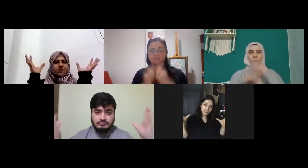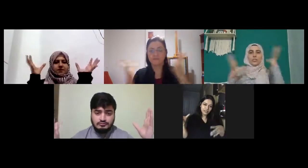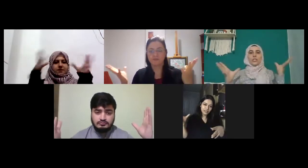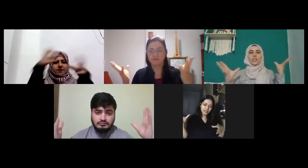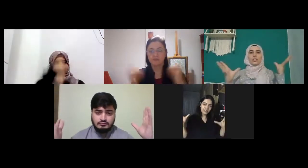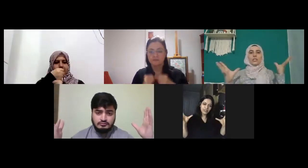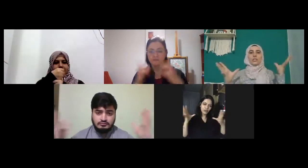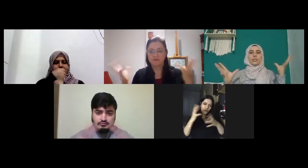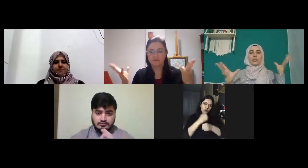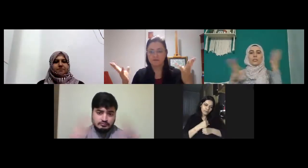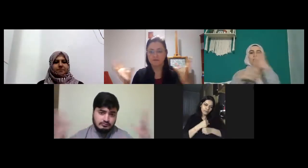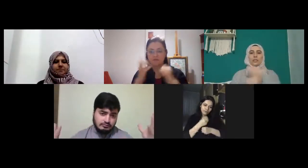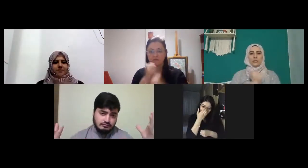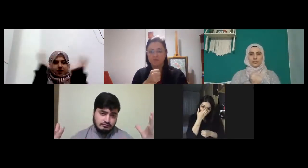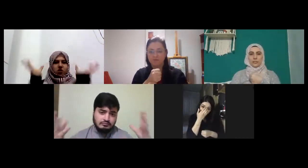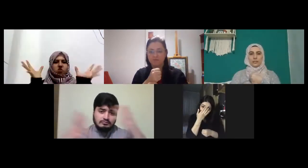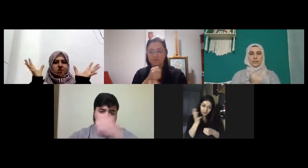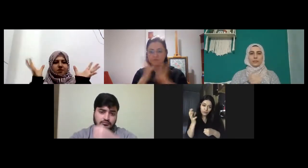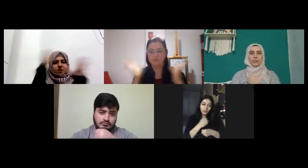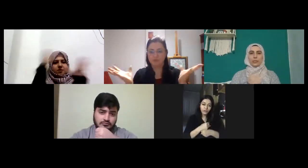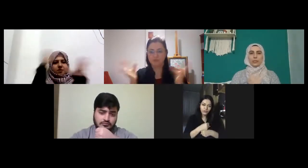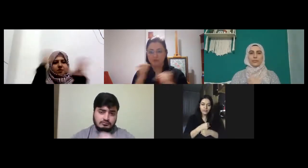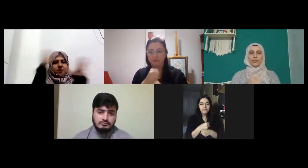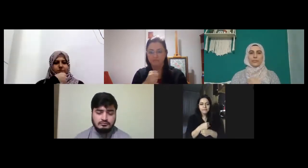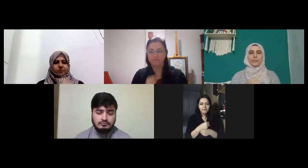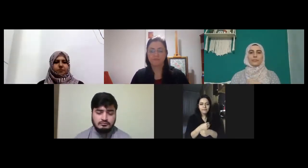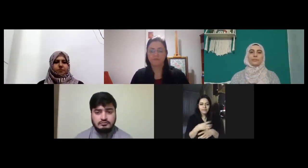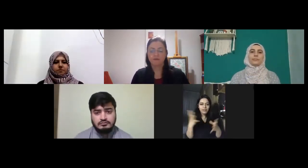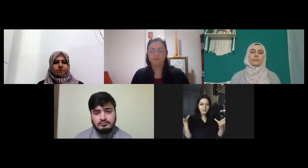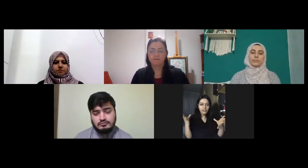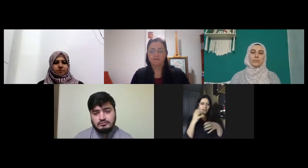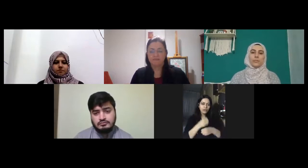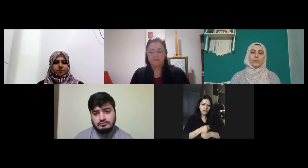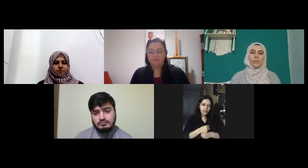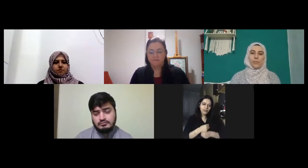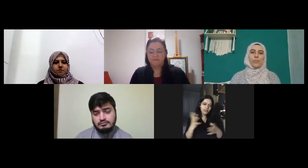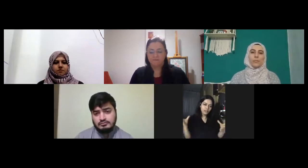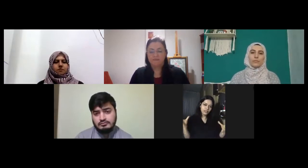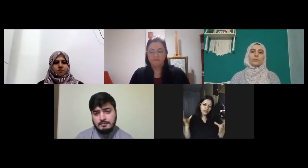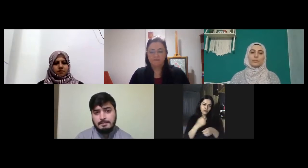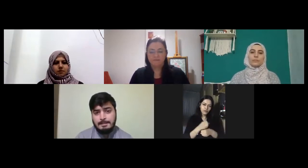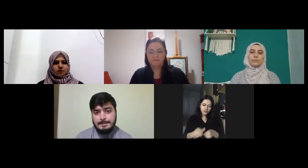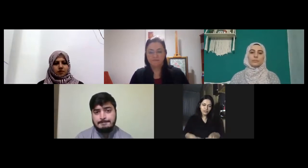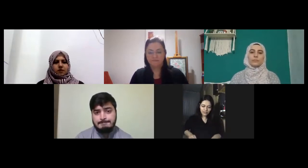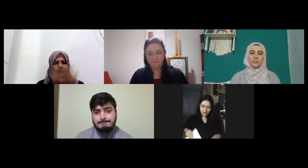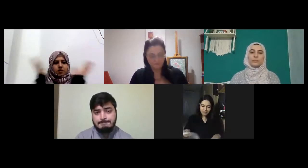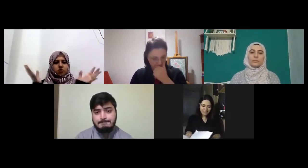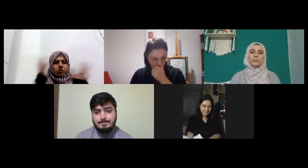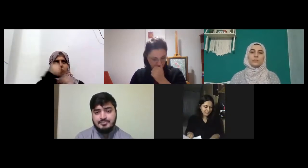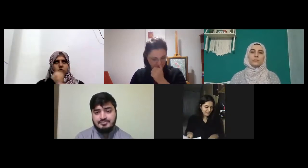koyu koyu koyu açık renk koyu renk açık koyu tamam mı sayıları